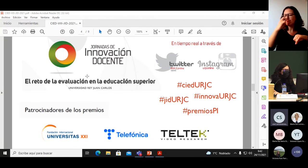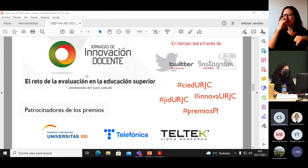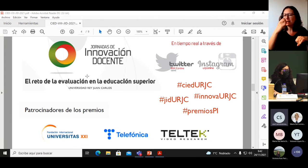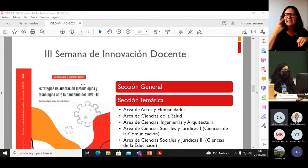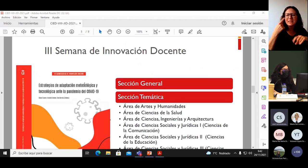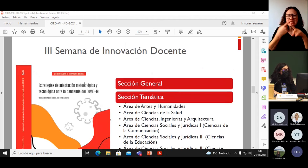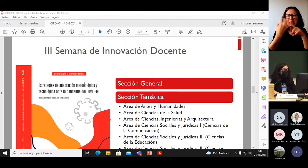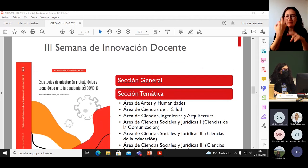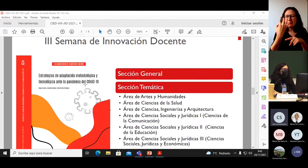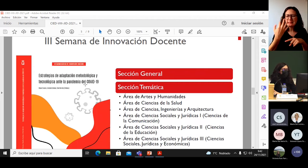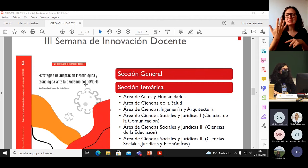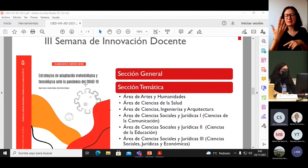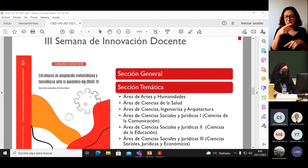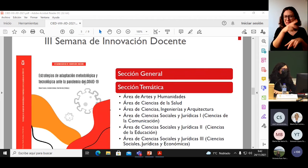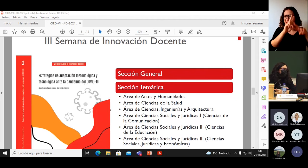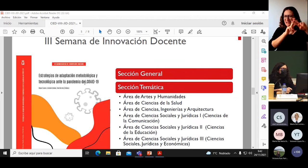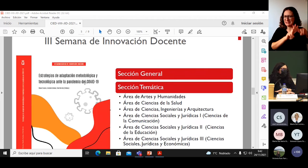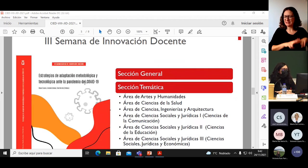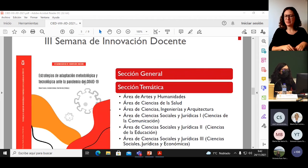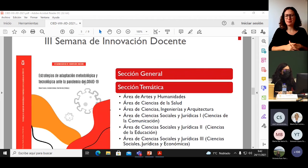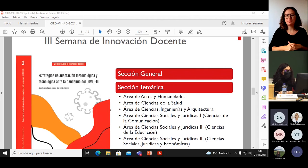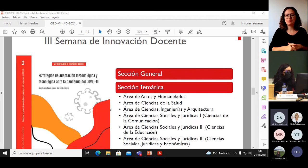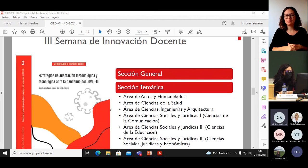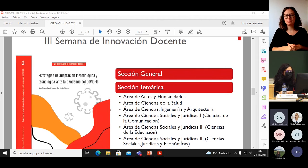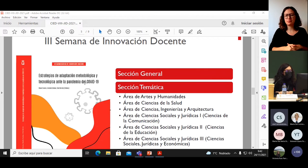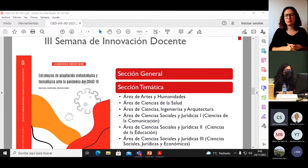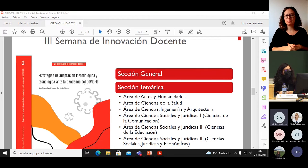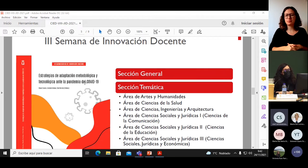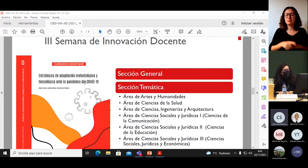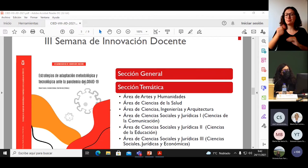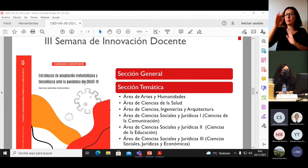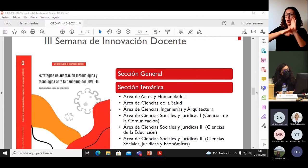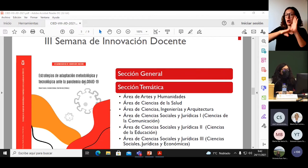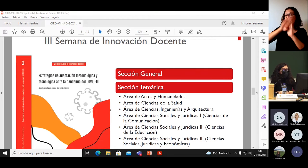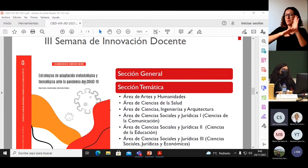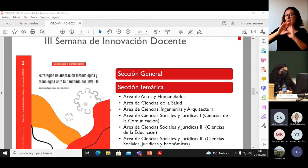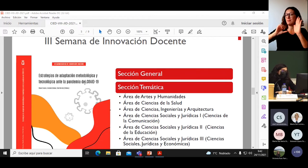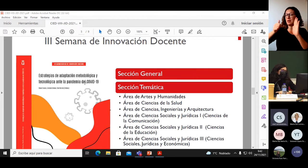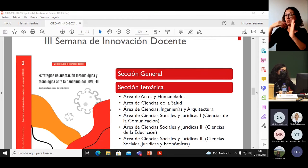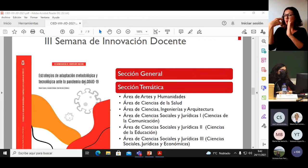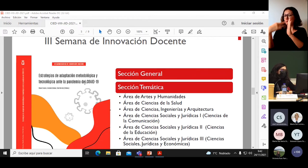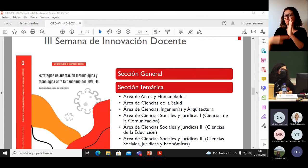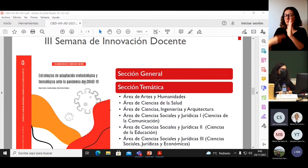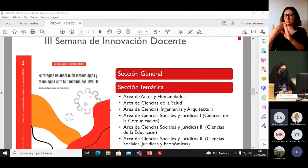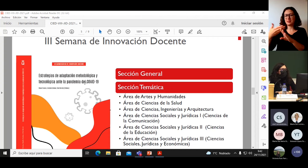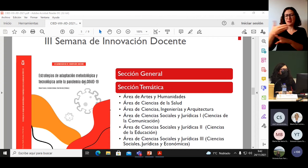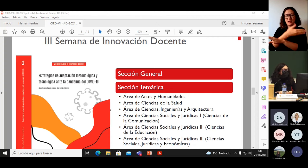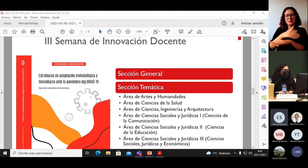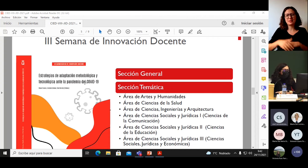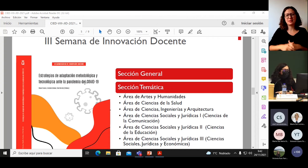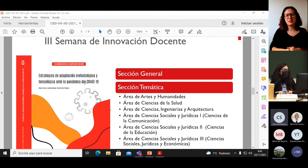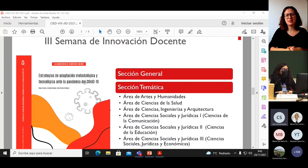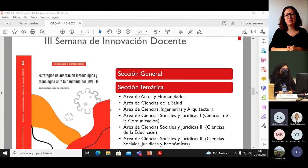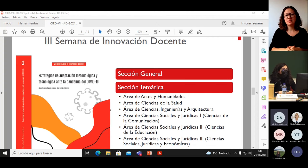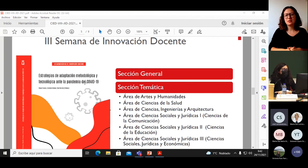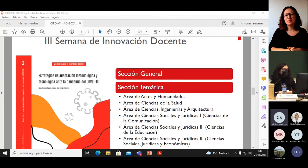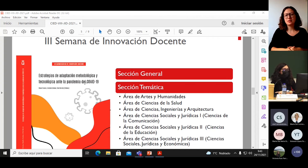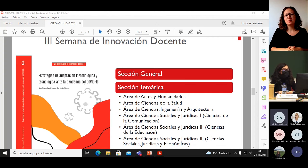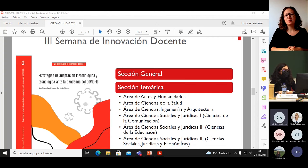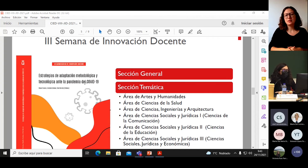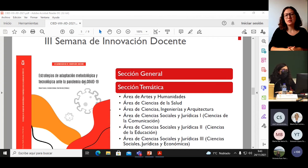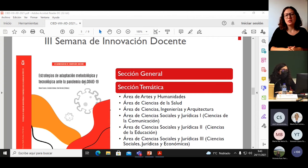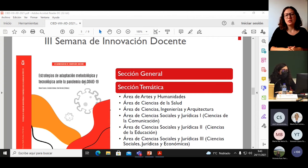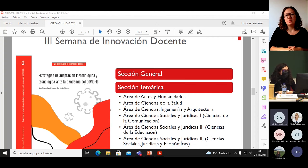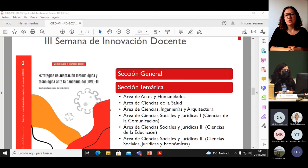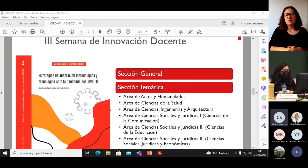jornadas. Y, bueno, antes de pasar a ver el programa de las mismas, presento el texto resultado de las